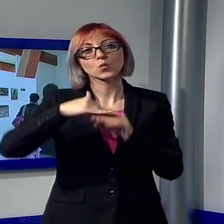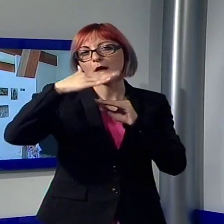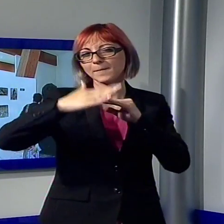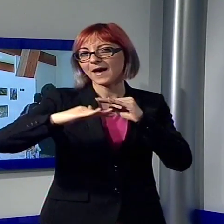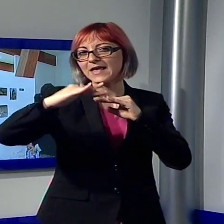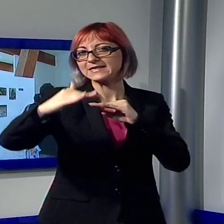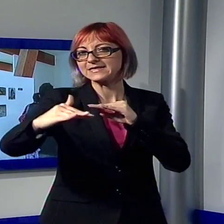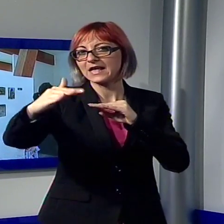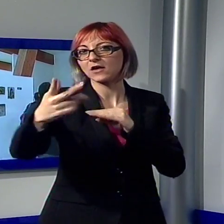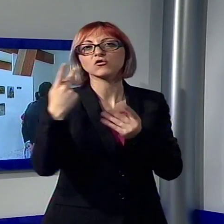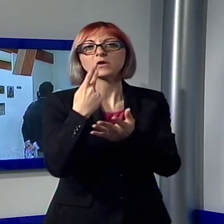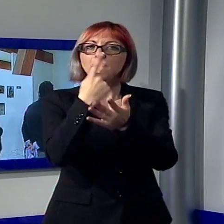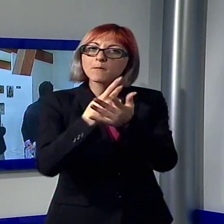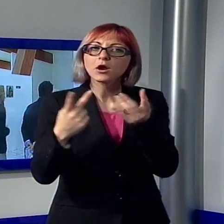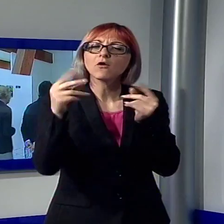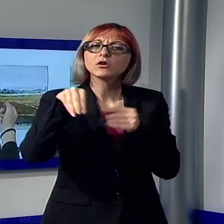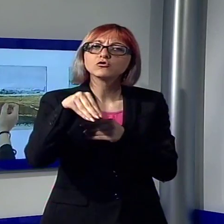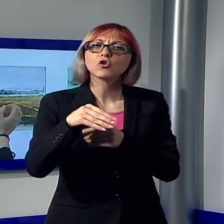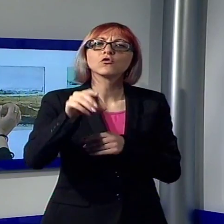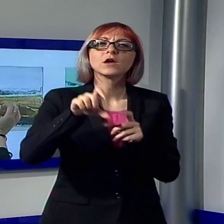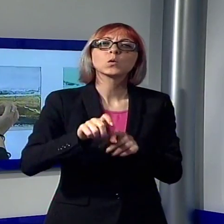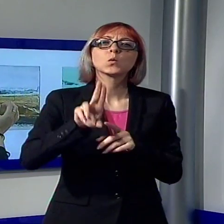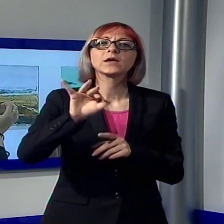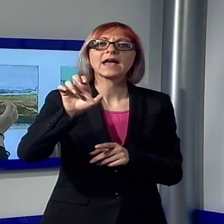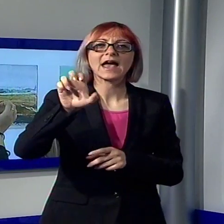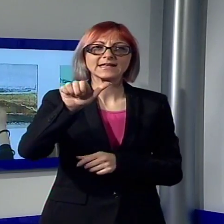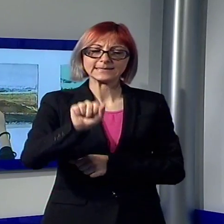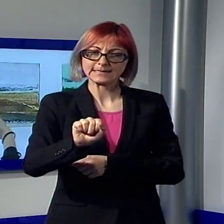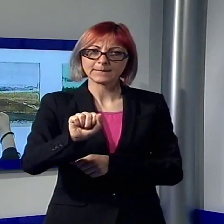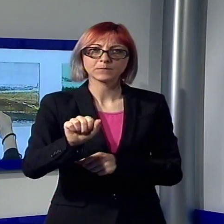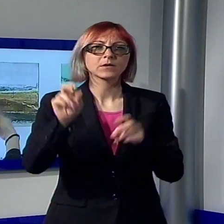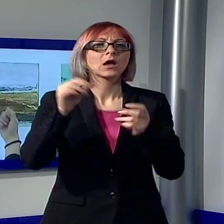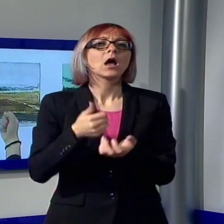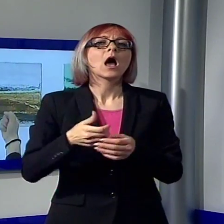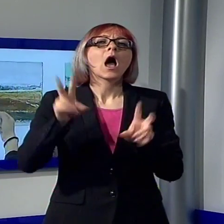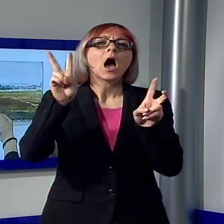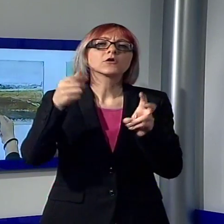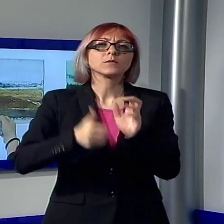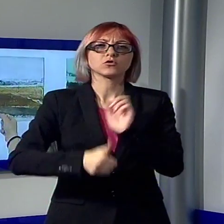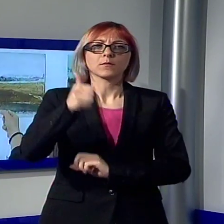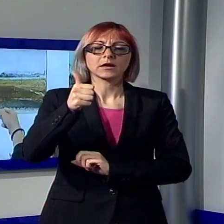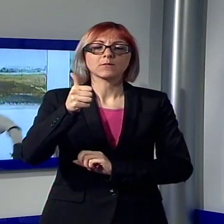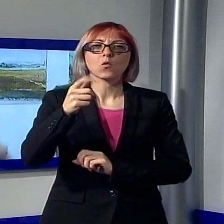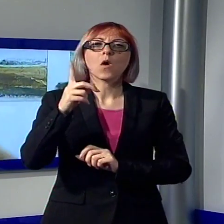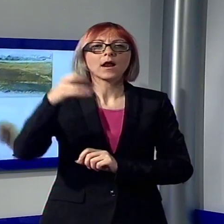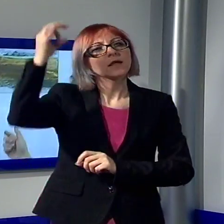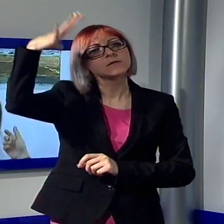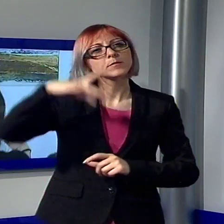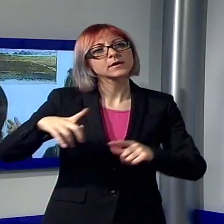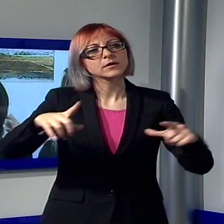sperimentale acquiesa e che ha come soggetto tematico, lo spirito del lago, il paesaggio, come ritratto e come partitura